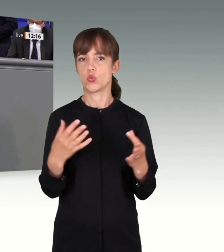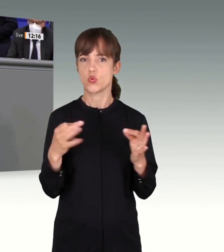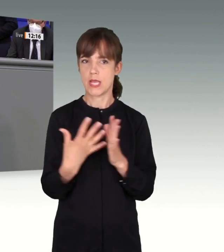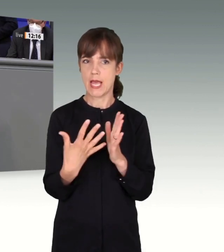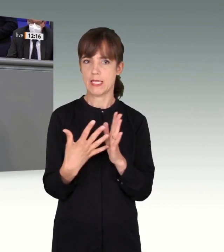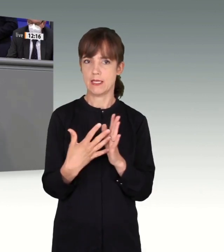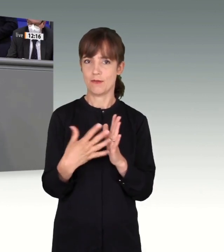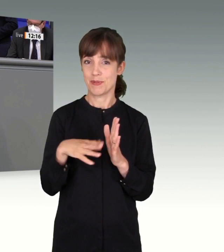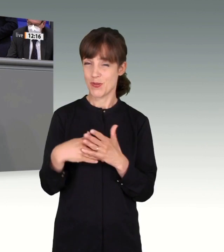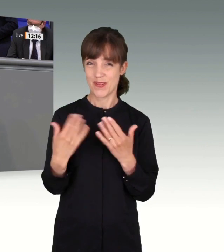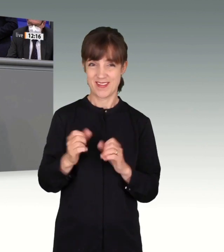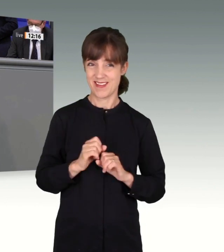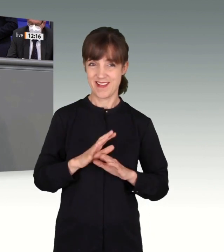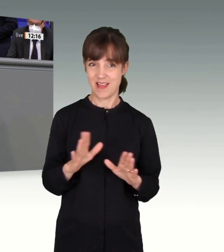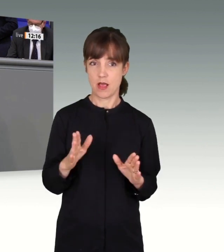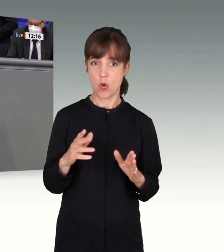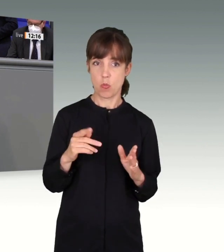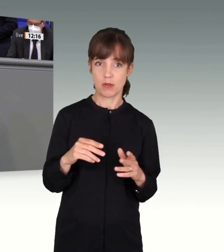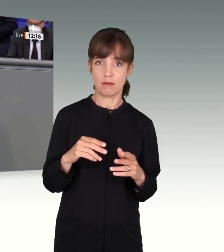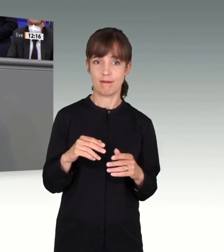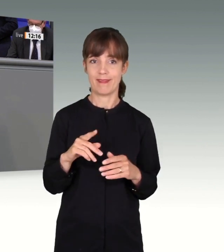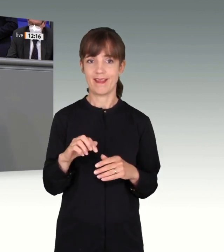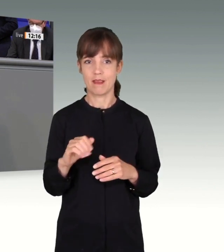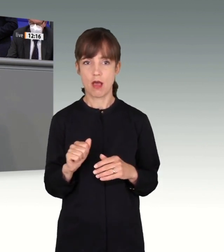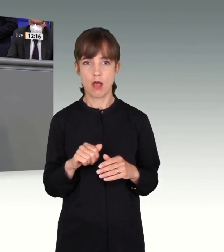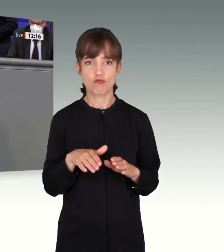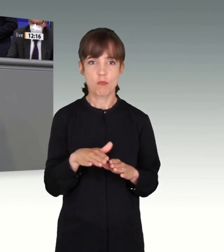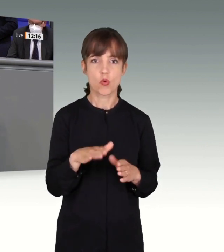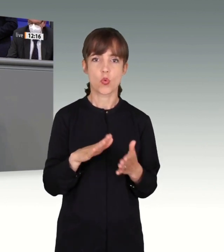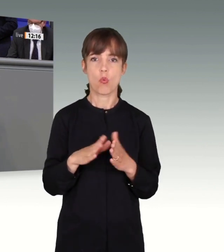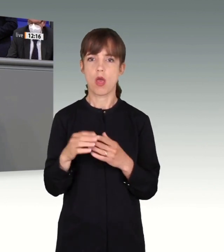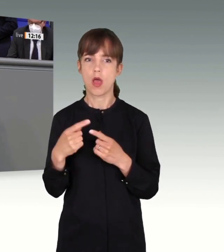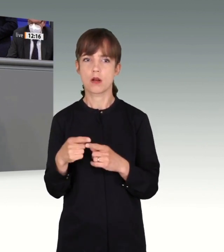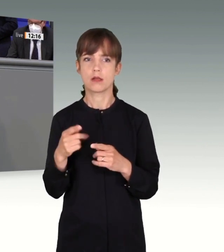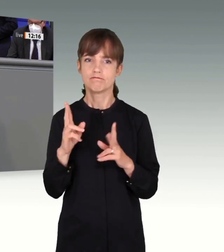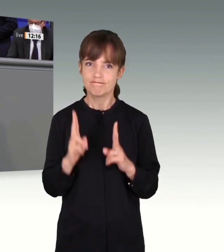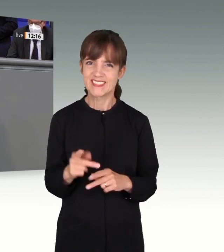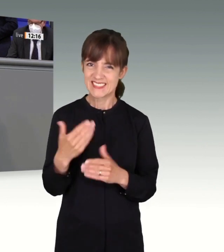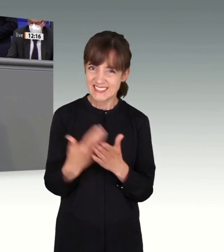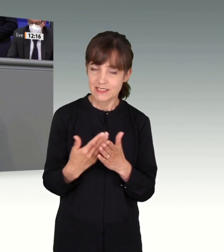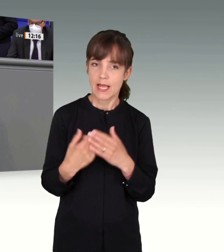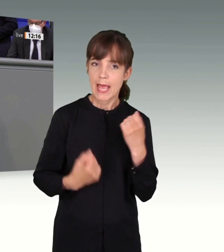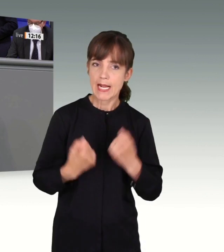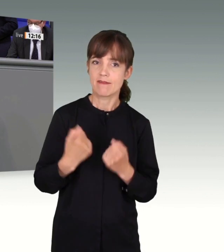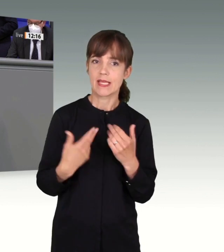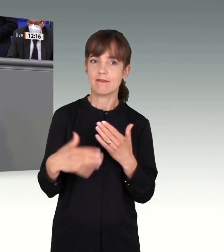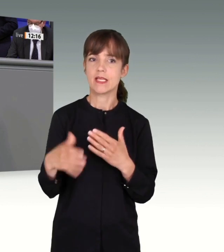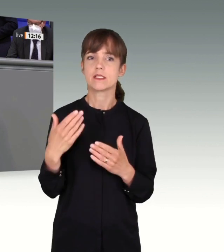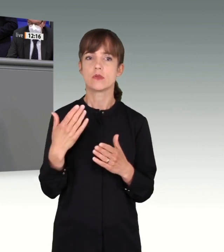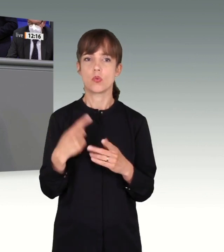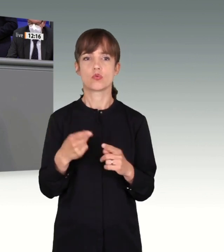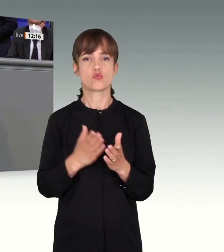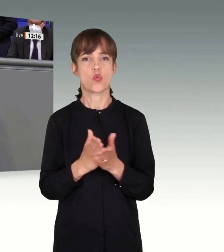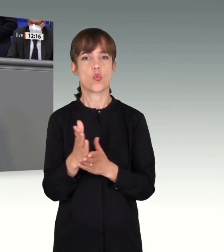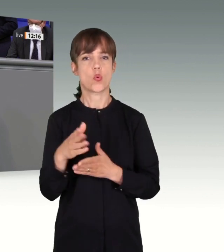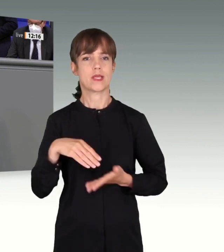-Spuren noch an daktyloskopischen Spuren, dass Anis Amri diesen Lkw gefahren hat und sich durchgehend in dieser Fahrerkabine aufgehalten